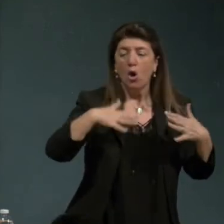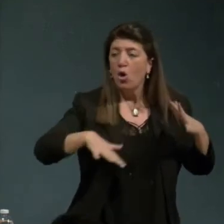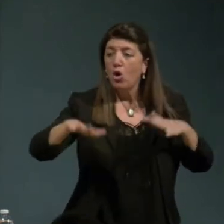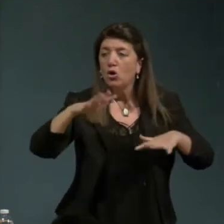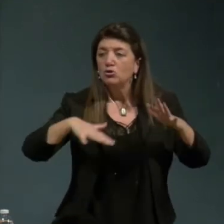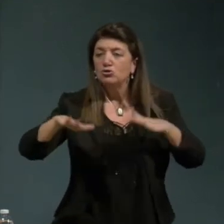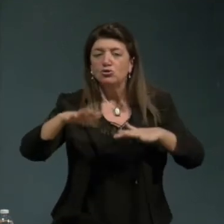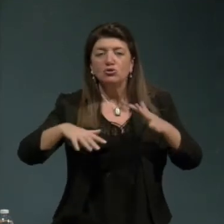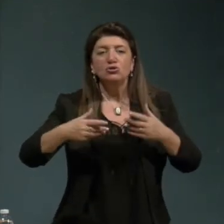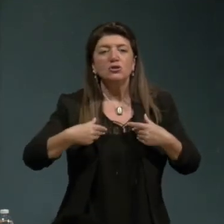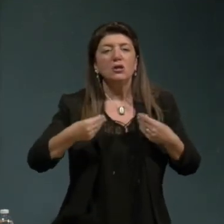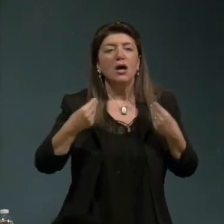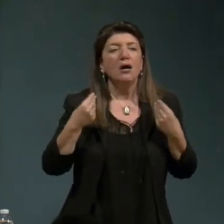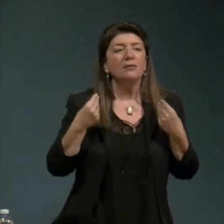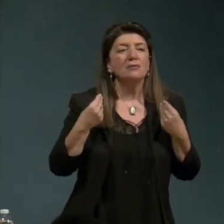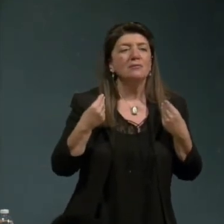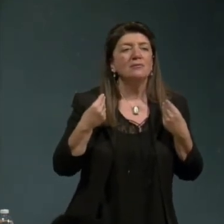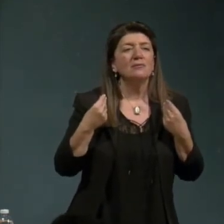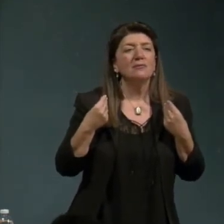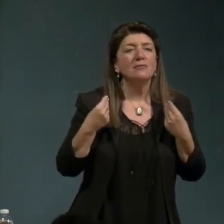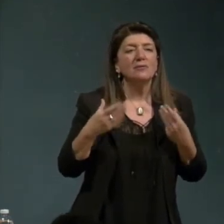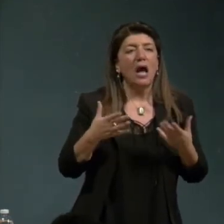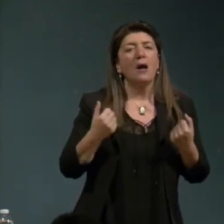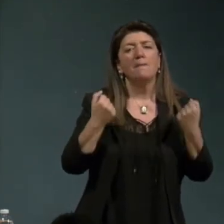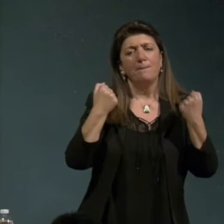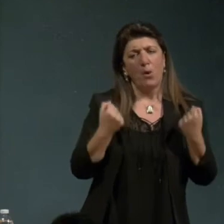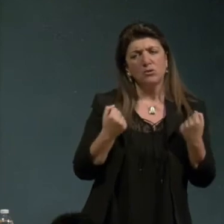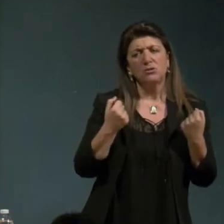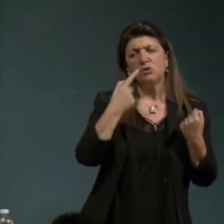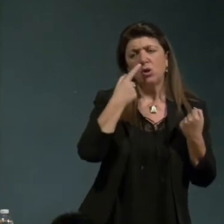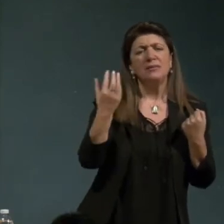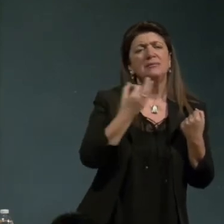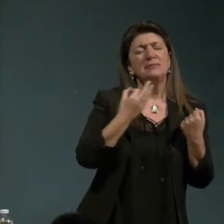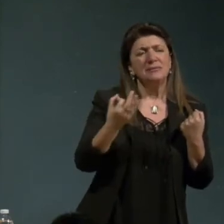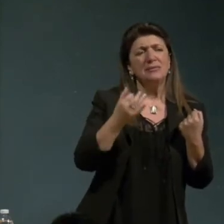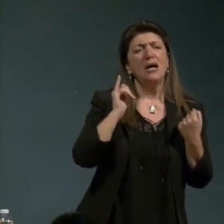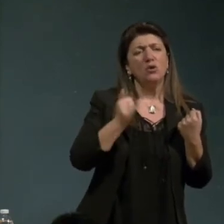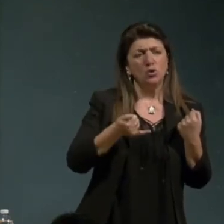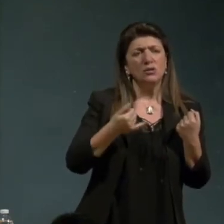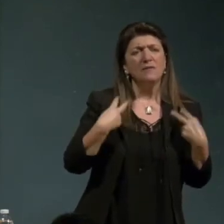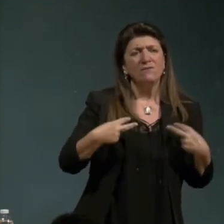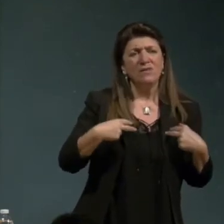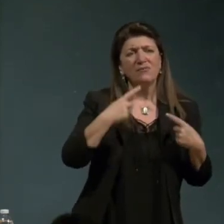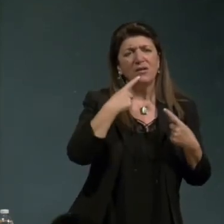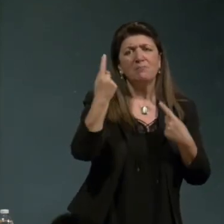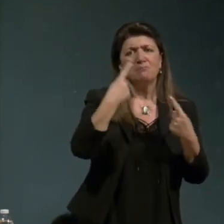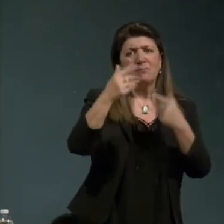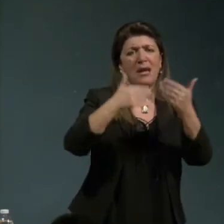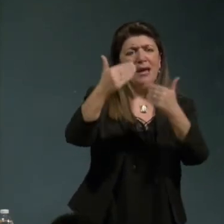di produzione più sano ma di vivere di